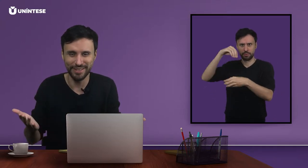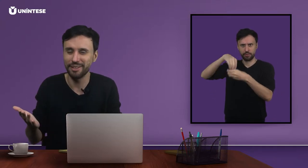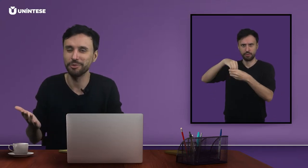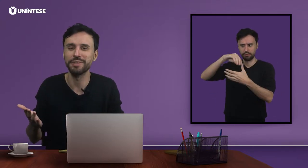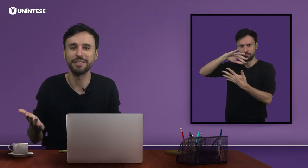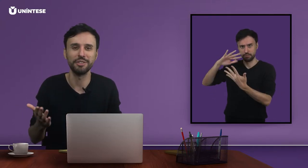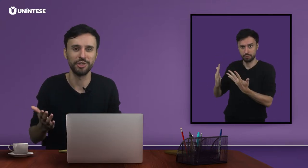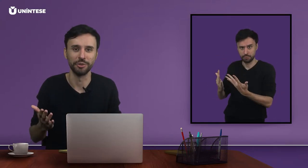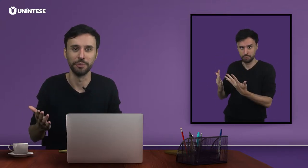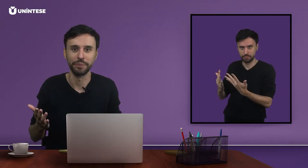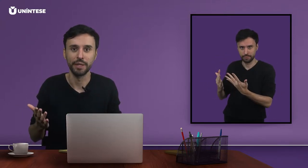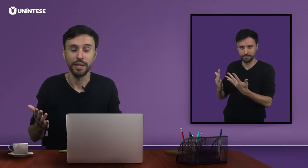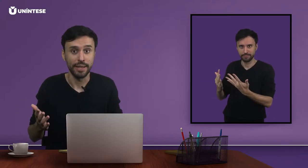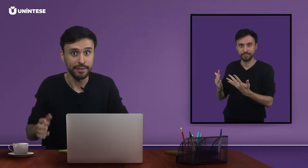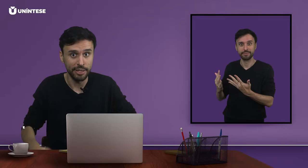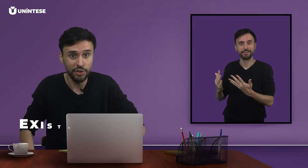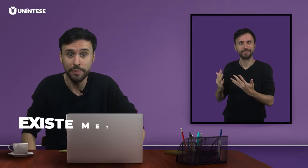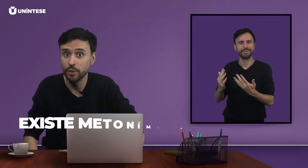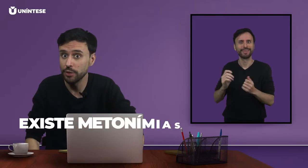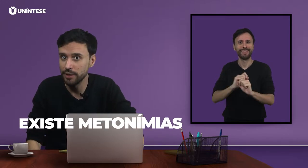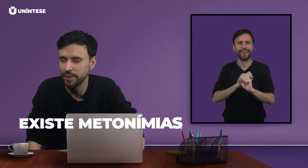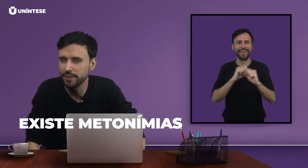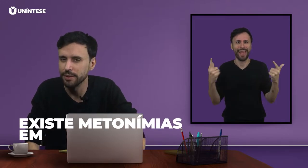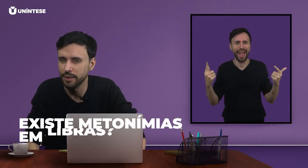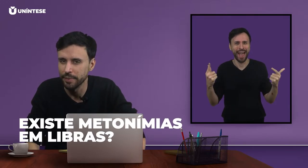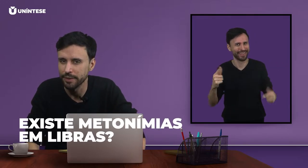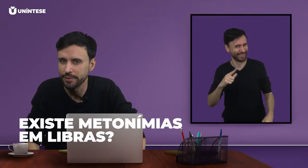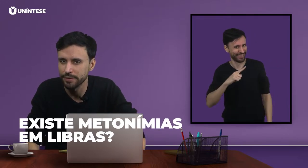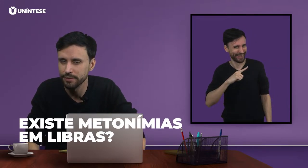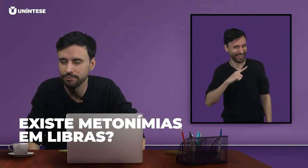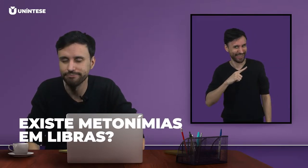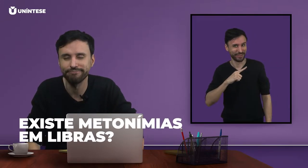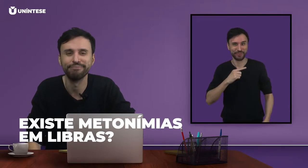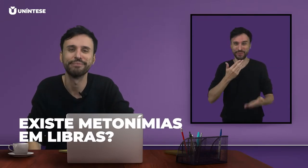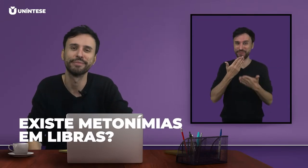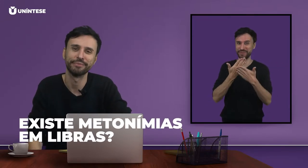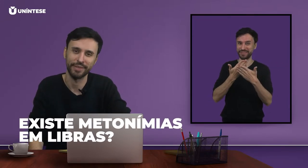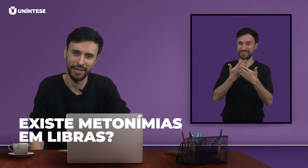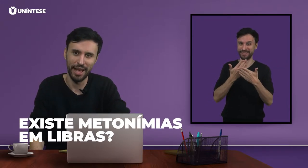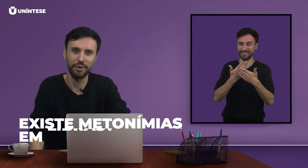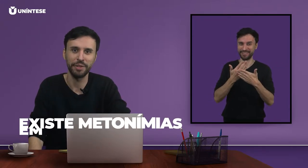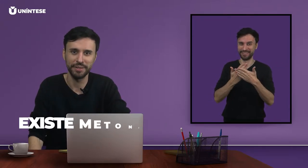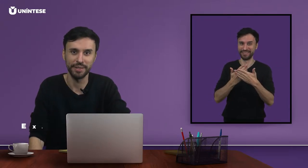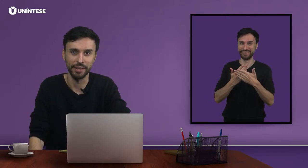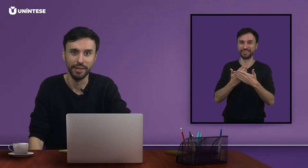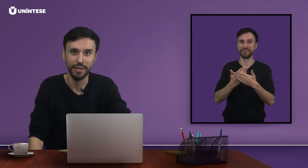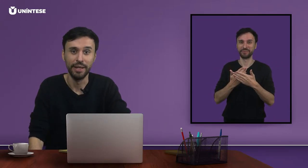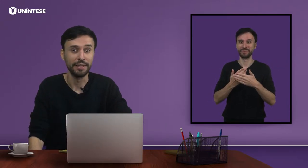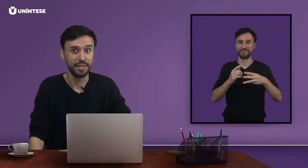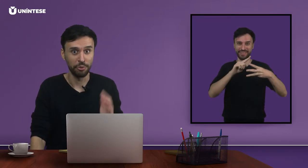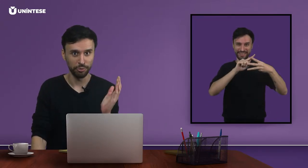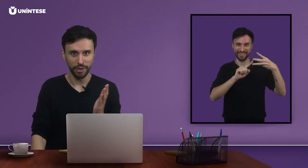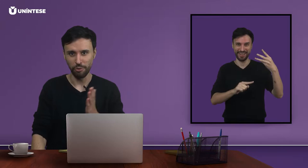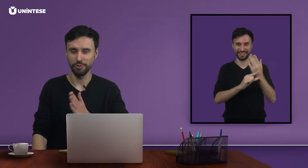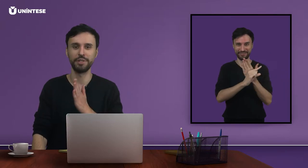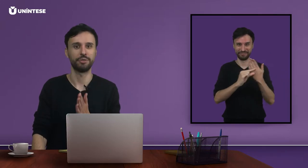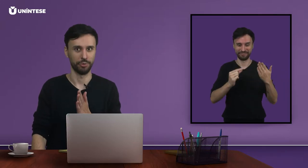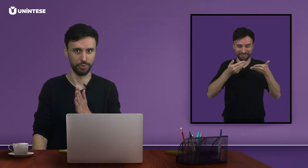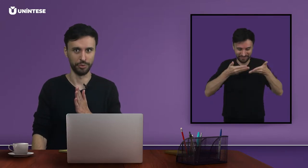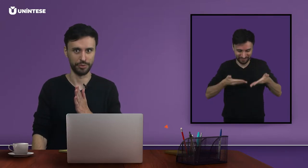estão nos assistindo. Existem metonímias em libras? Claro que sim! Segundo alguns estudos